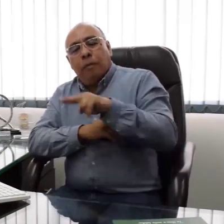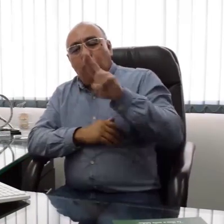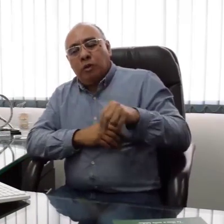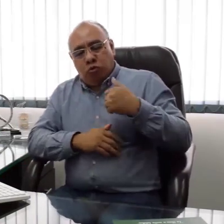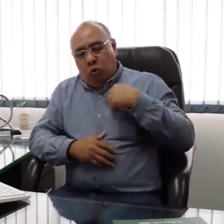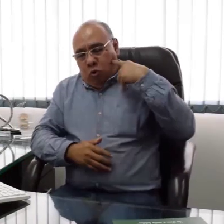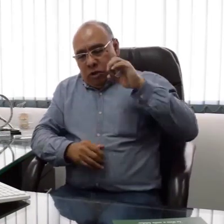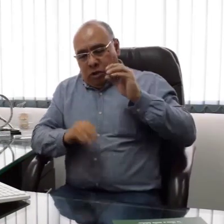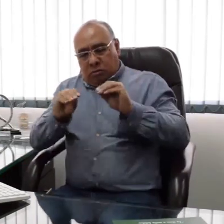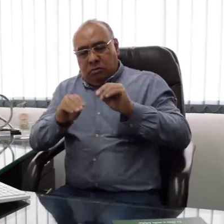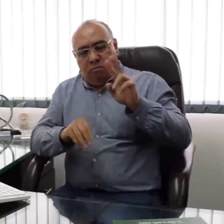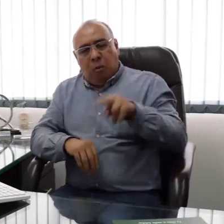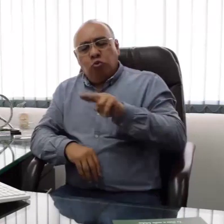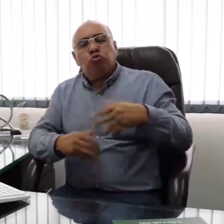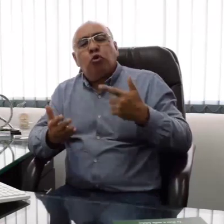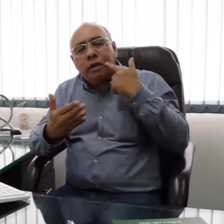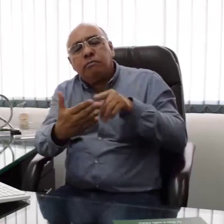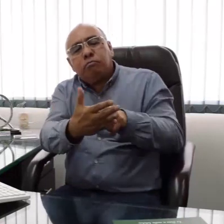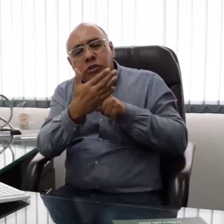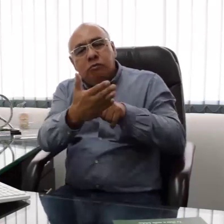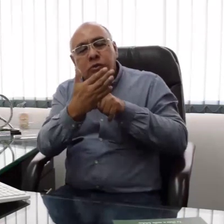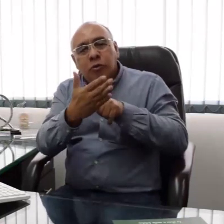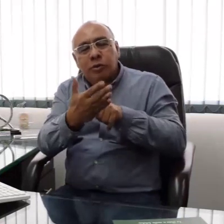estipule que la lengua de señas no puede ser enseñada por una persona oyente.